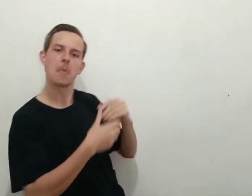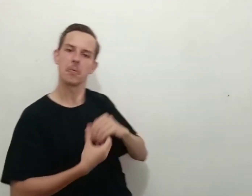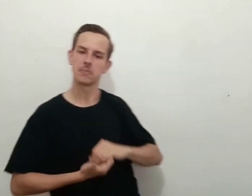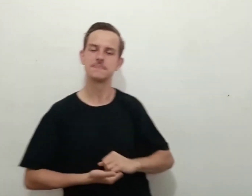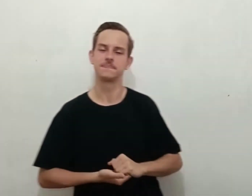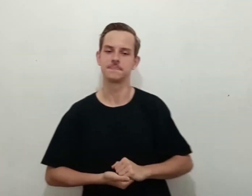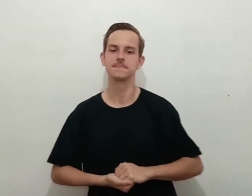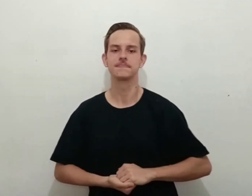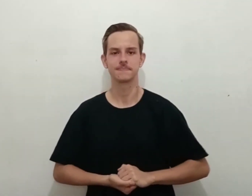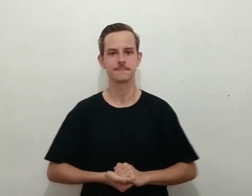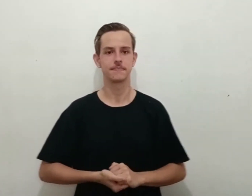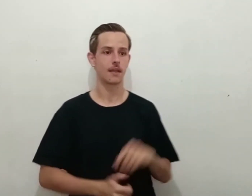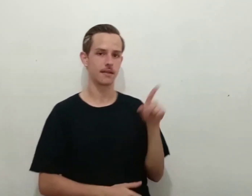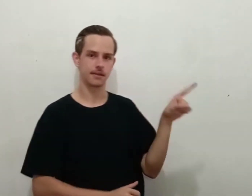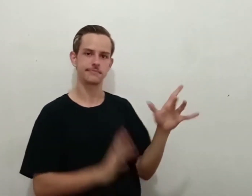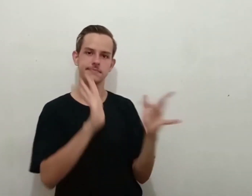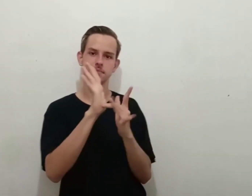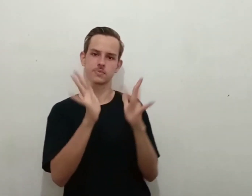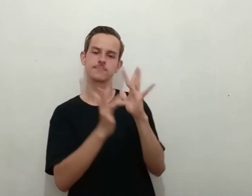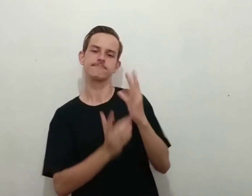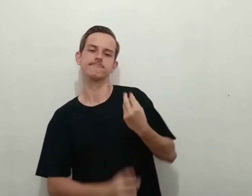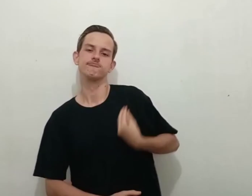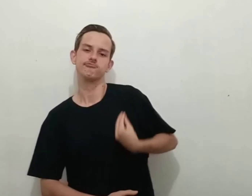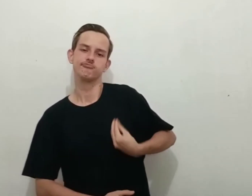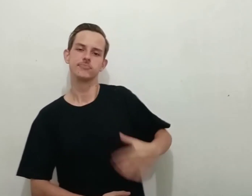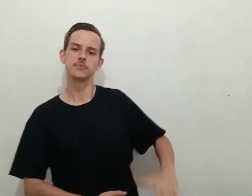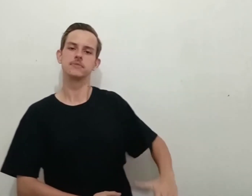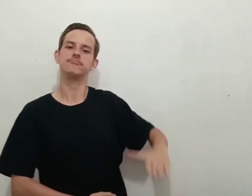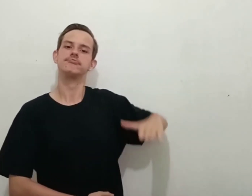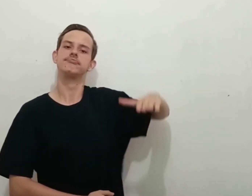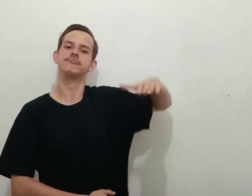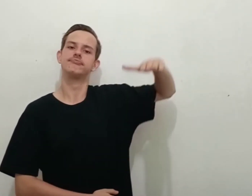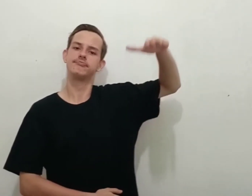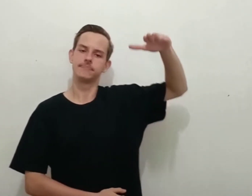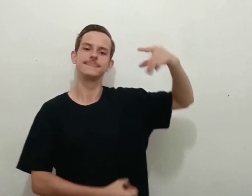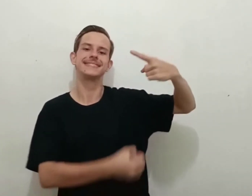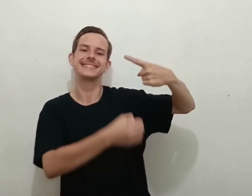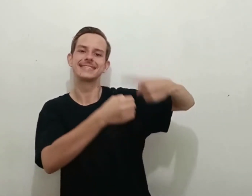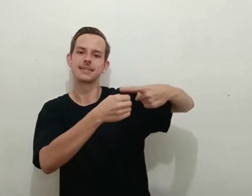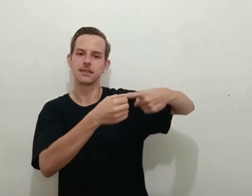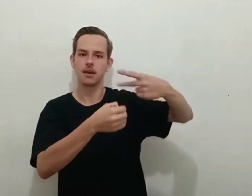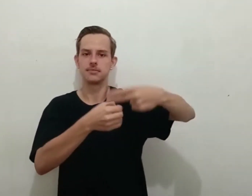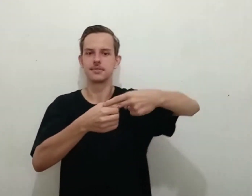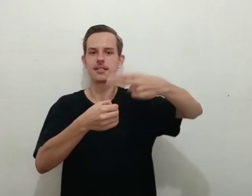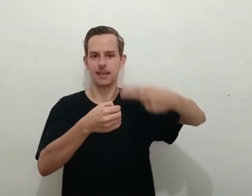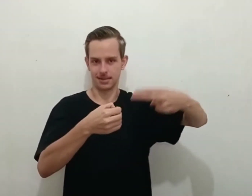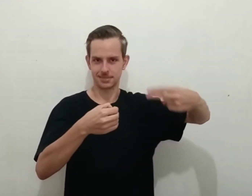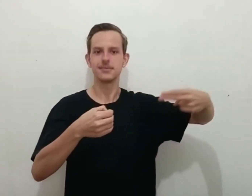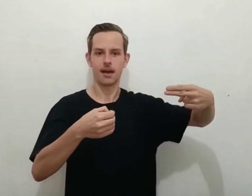E veio a cidade de Nazaré, onde se tinha criado.